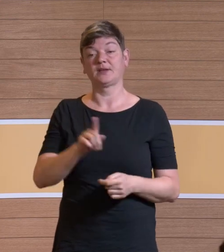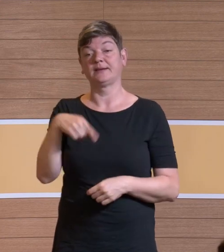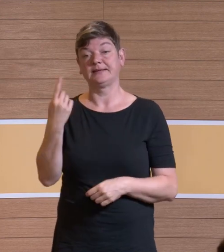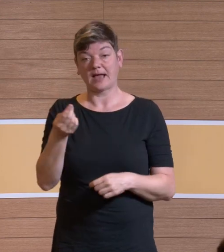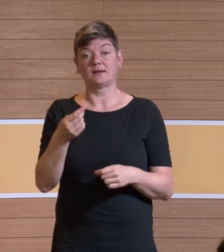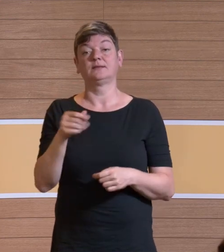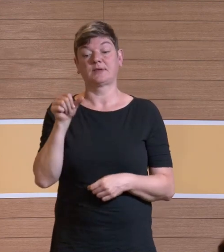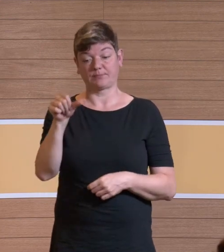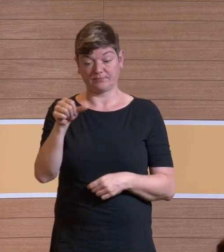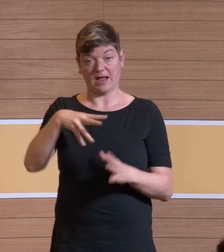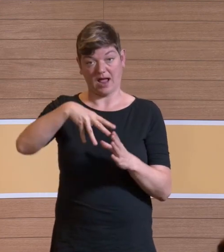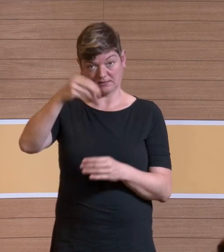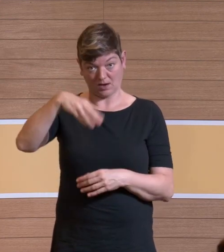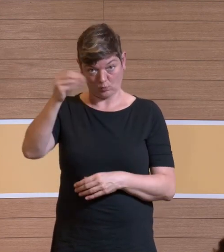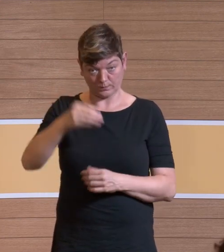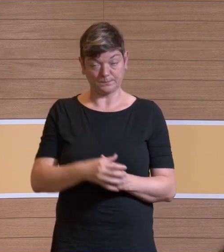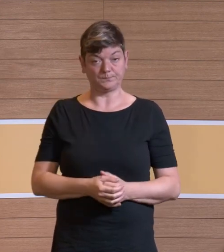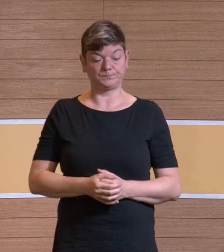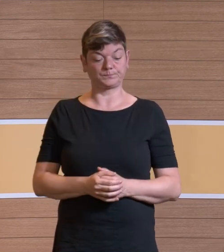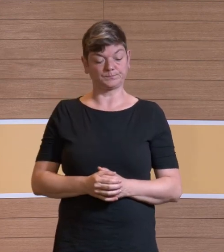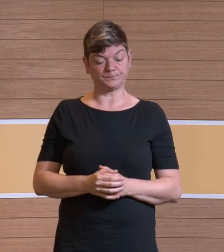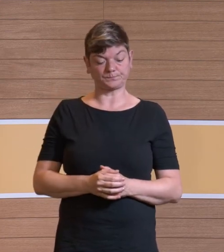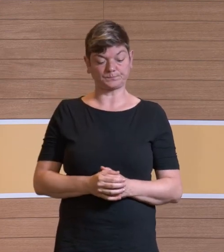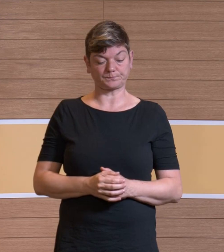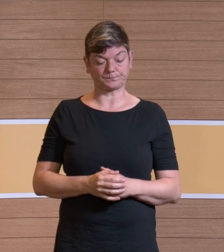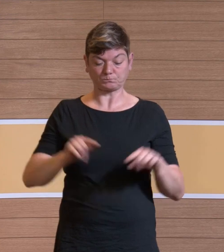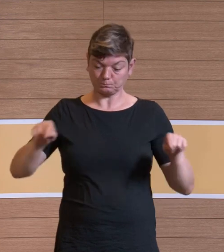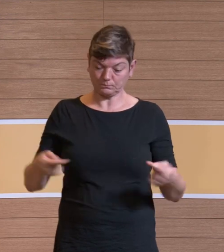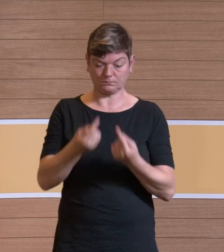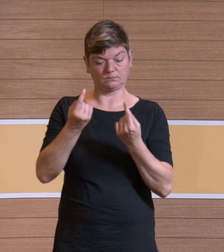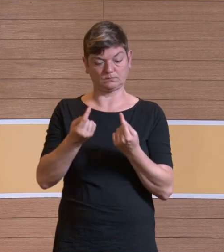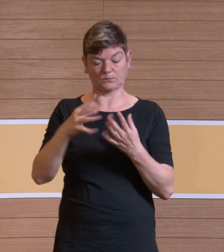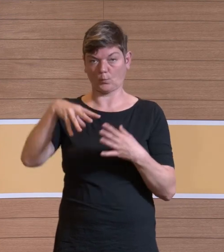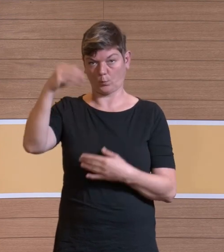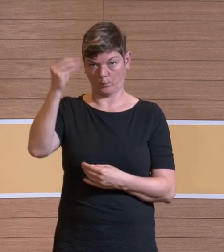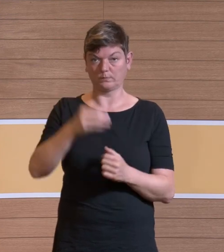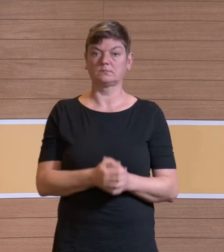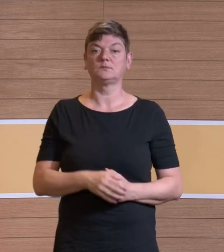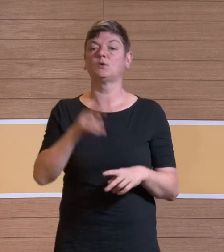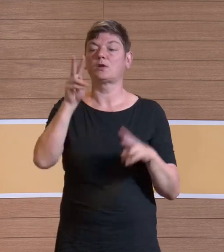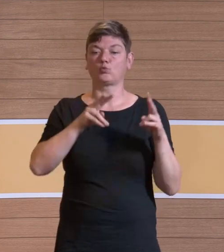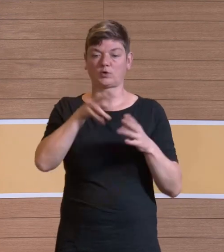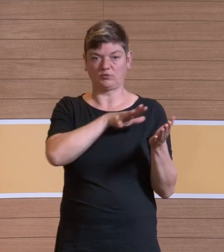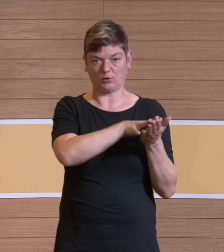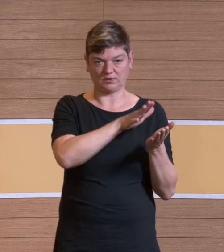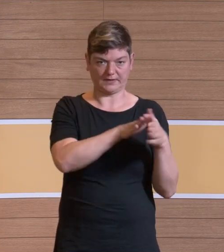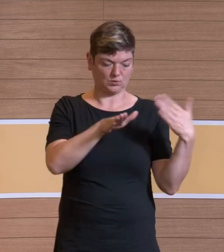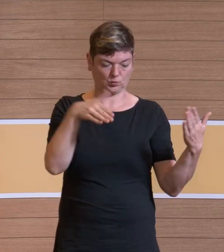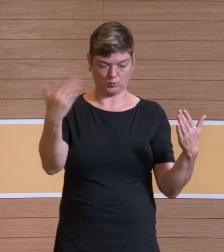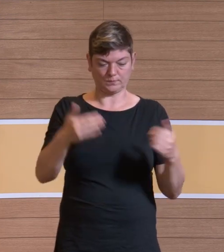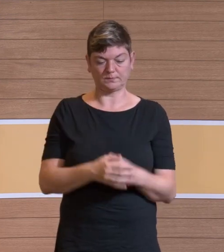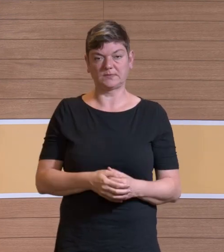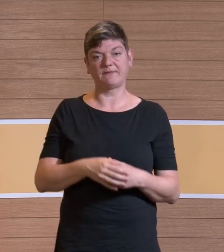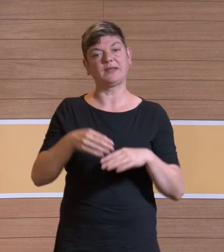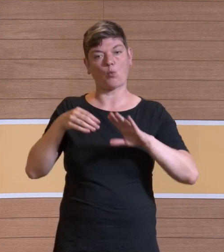Ansaugung dazugegeben und einfach die Unterschiede dargestellt. Das war jetzt von oben unser Forschungs-OP.